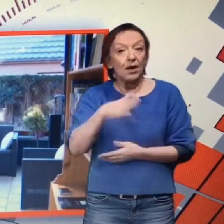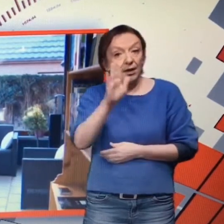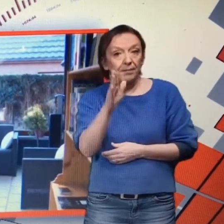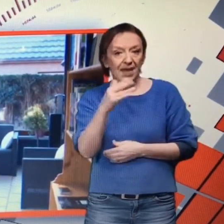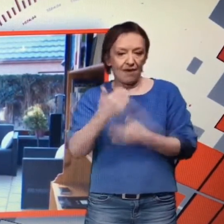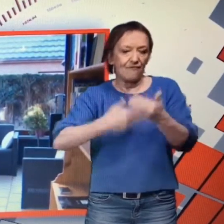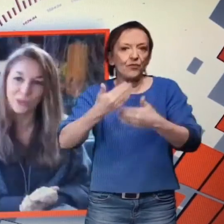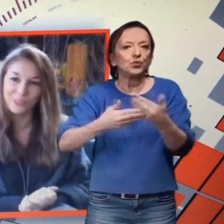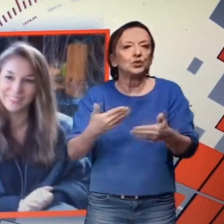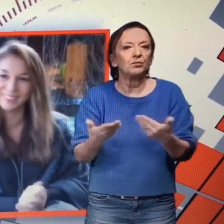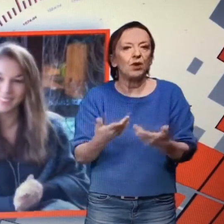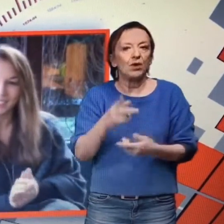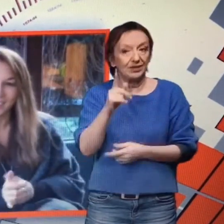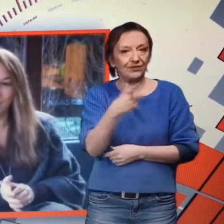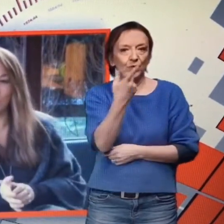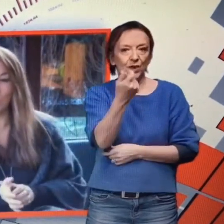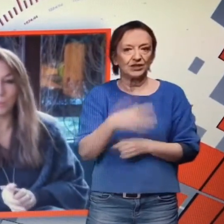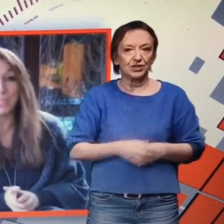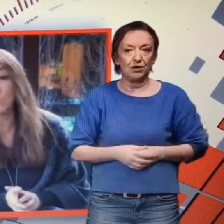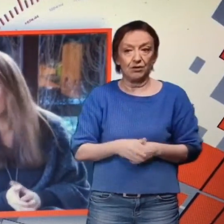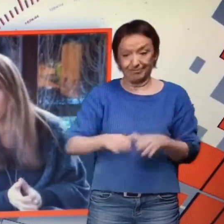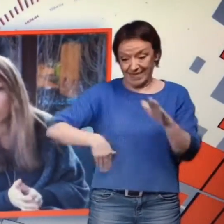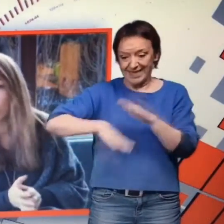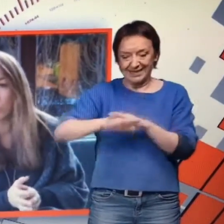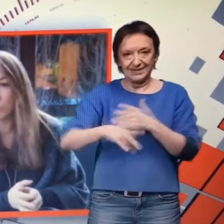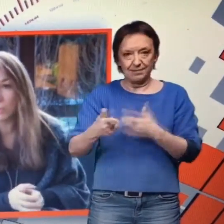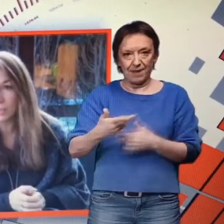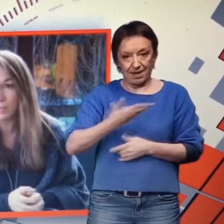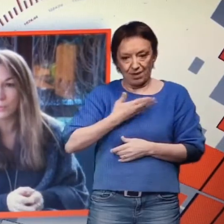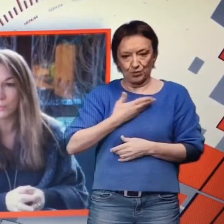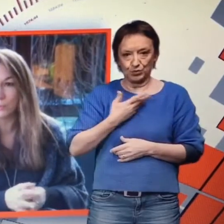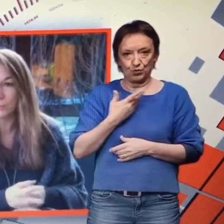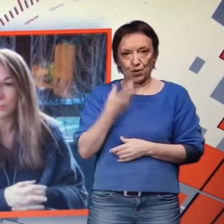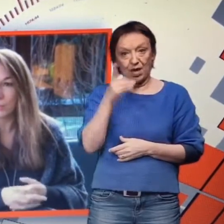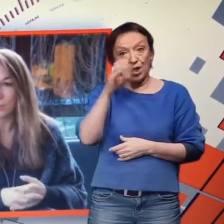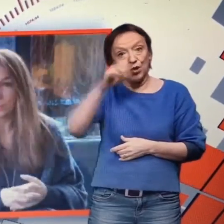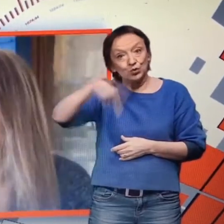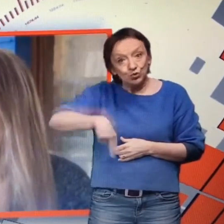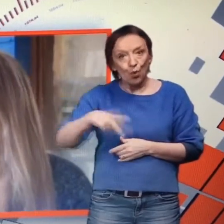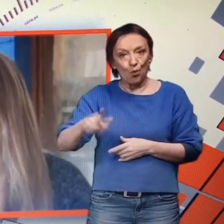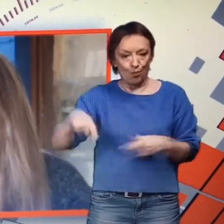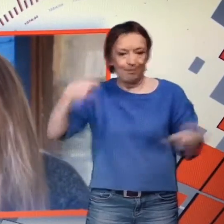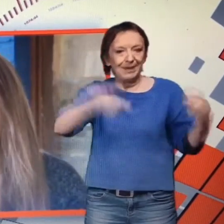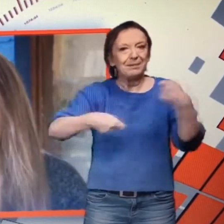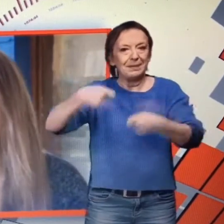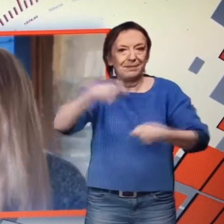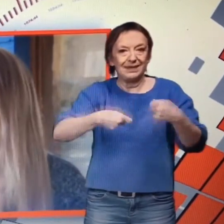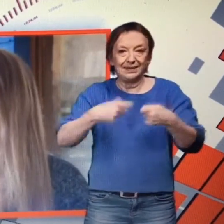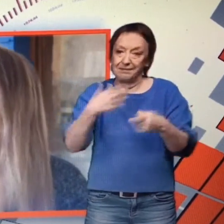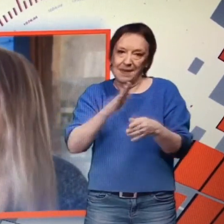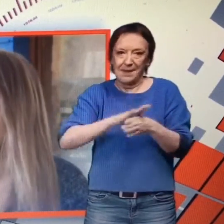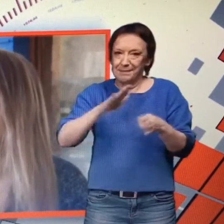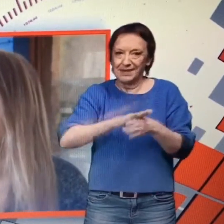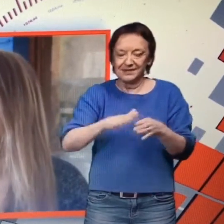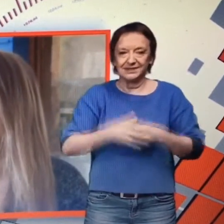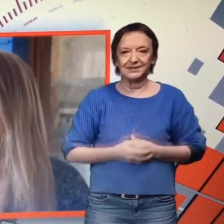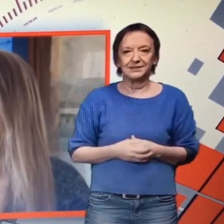fonctionner. Au départ, ce sont des dons qui lui ont permis de se lancer. Ça ne suffit pas. Donc effectivement, par la vente des livres,